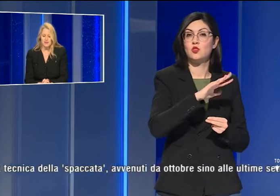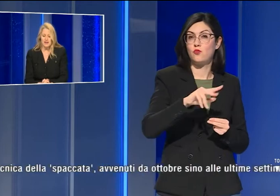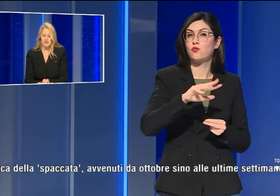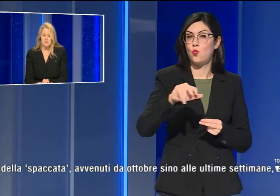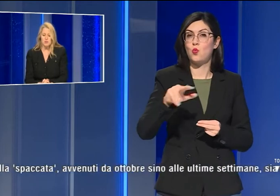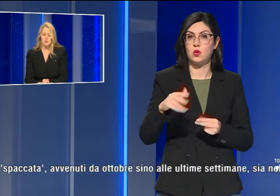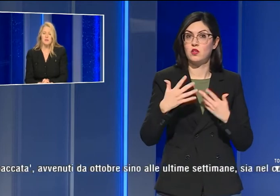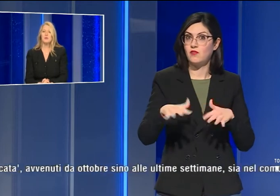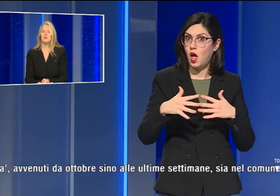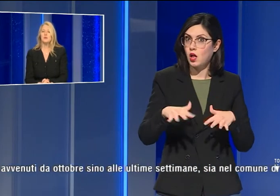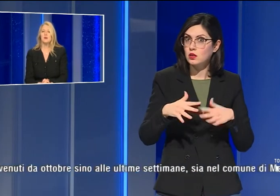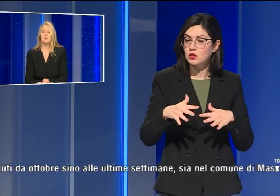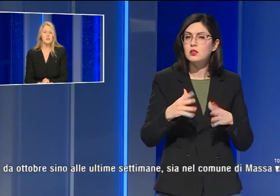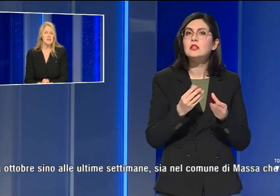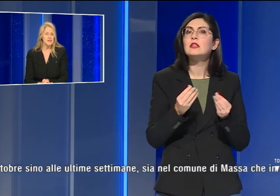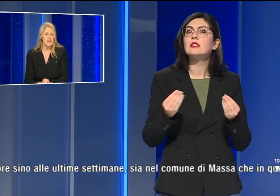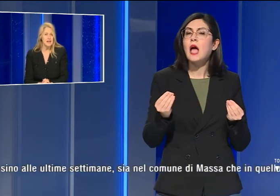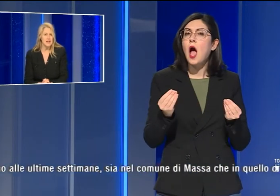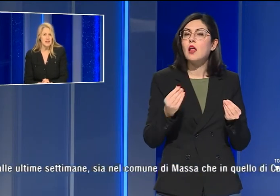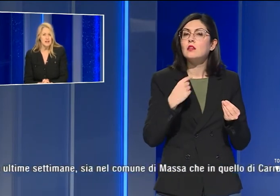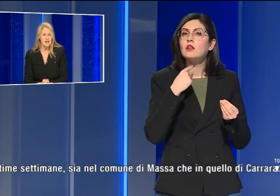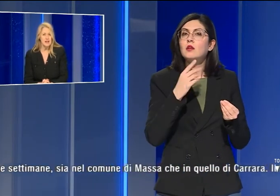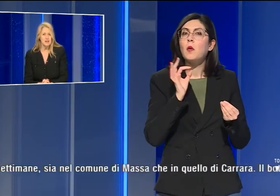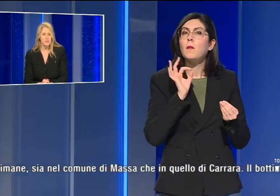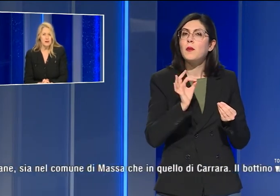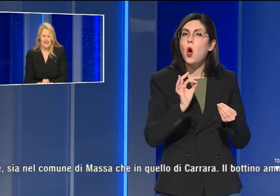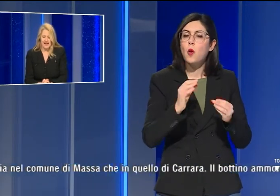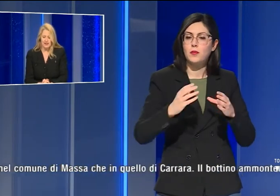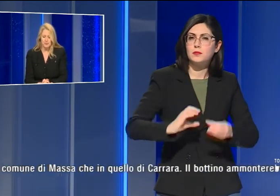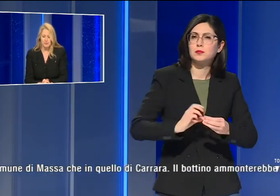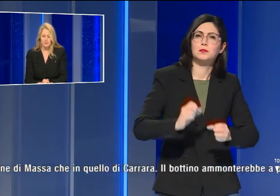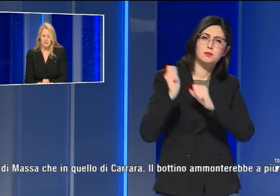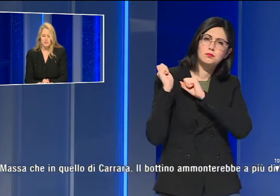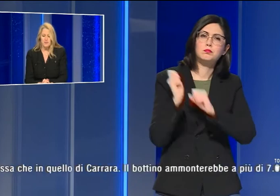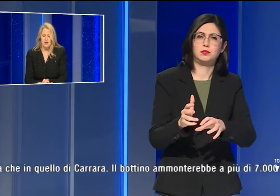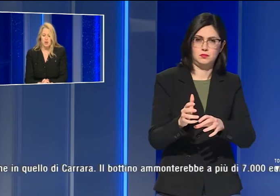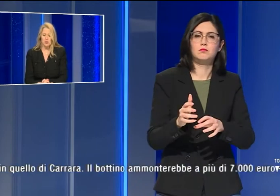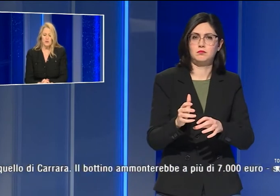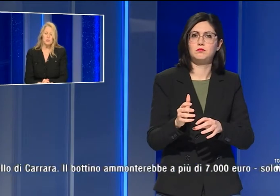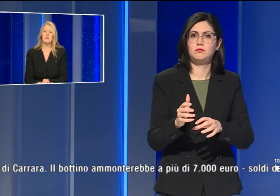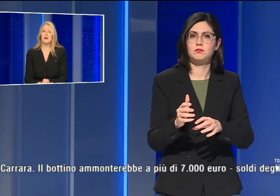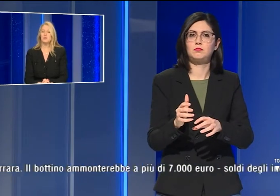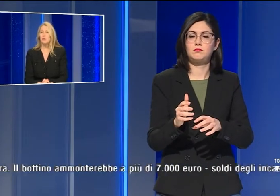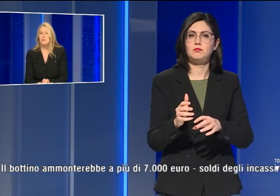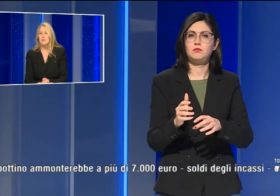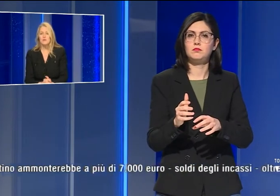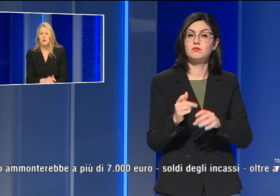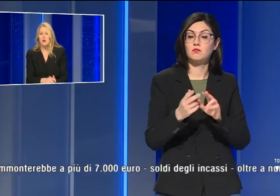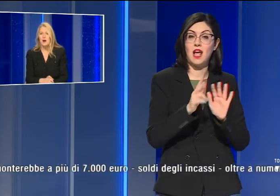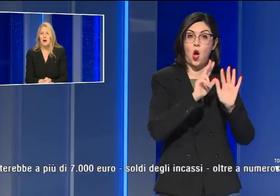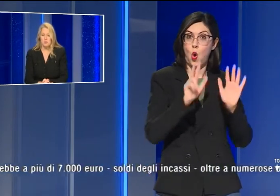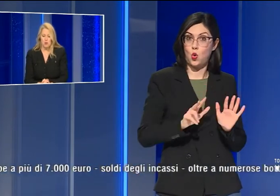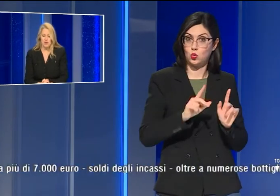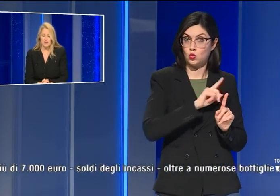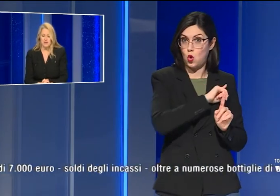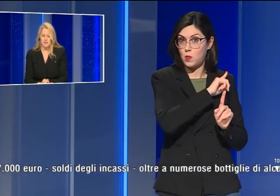contestati, molti con la cosiddetta tecnica della spaccata. Sono avvenuti da ottobre fino